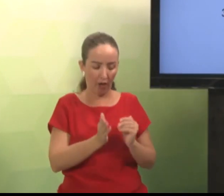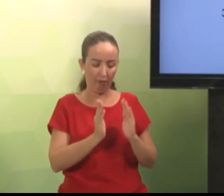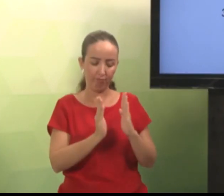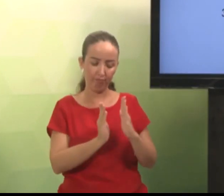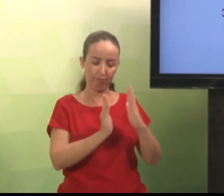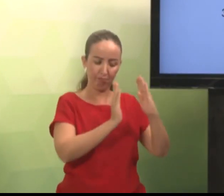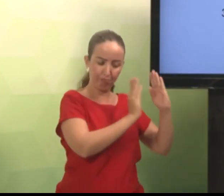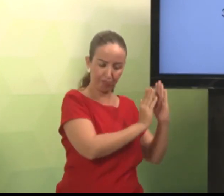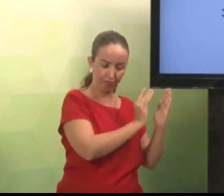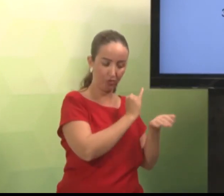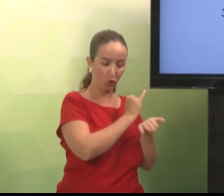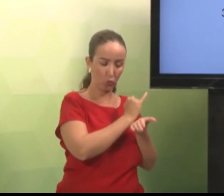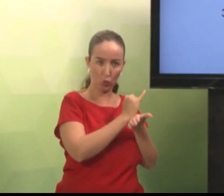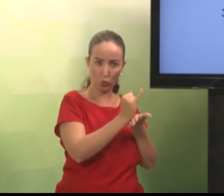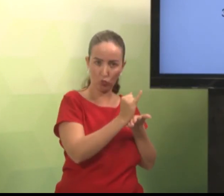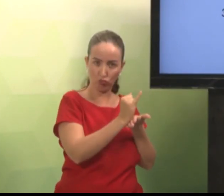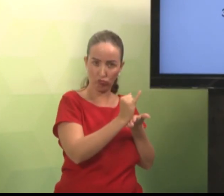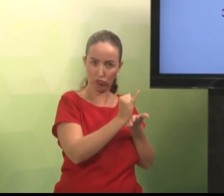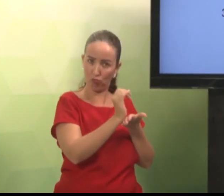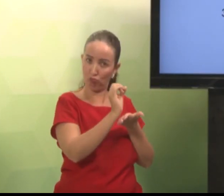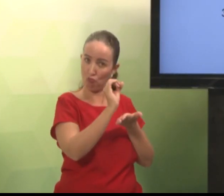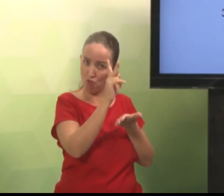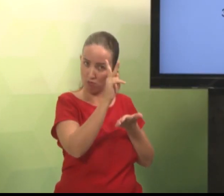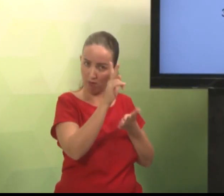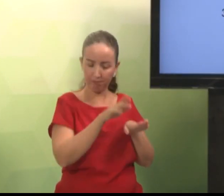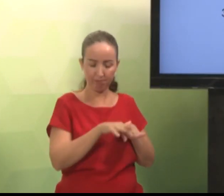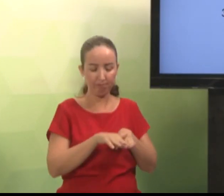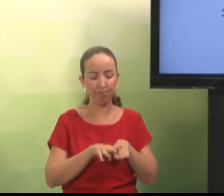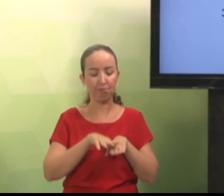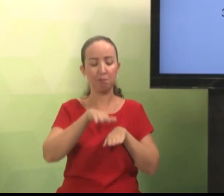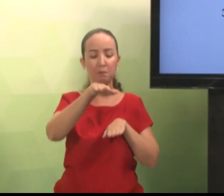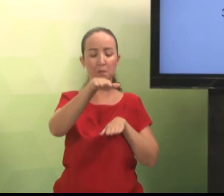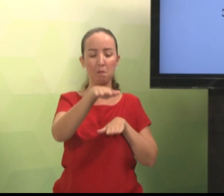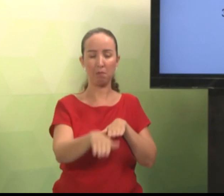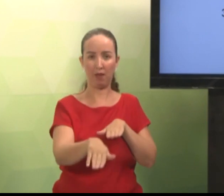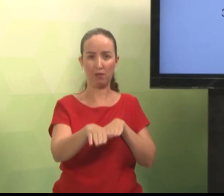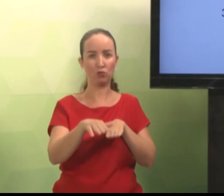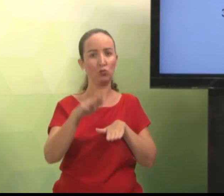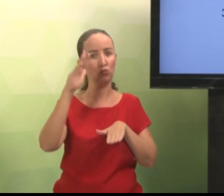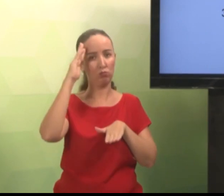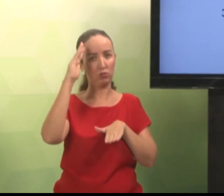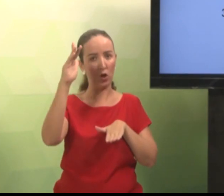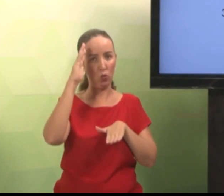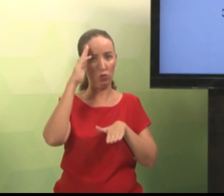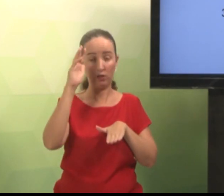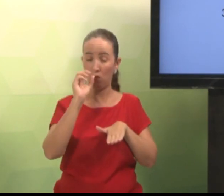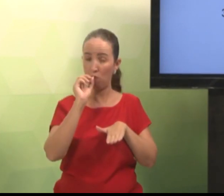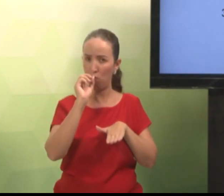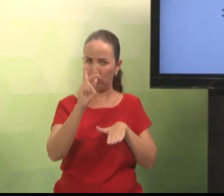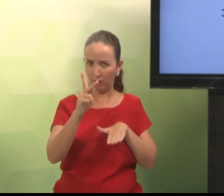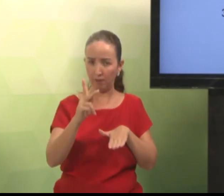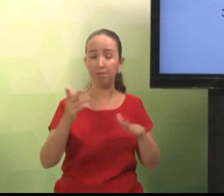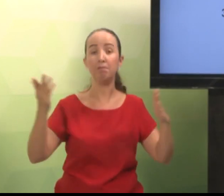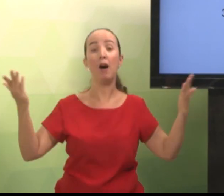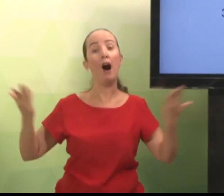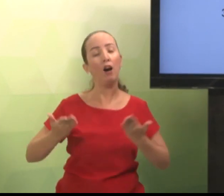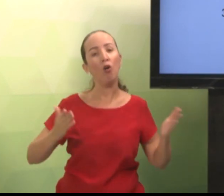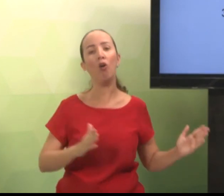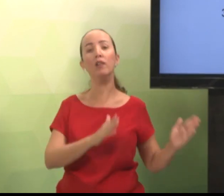você utilizou. Então, você já fez a introdução. Ok. O segundo passo. O